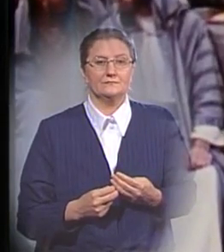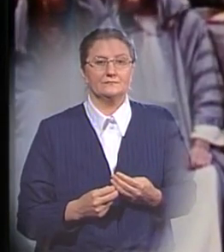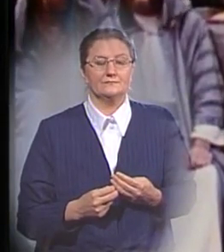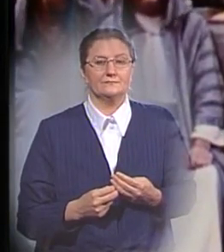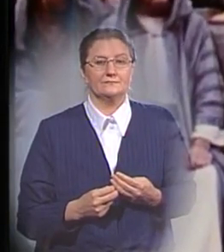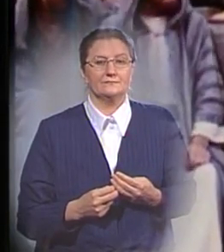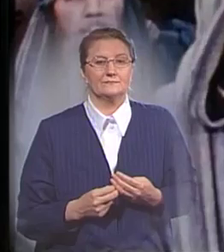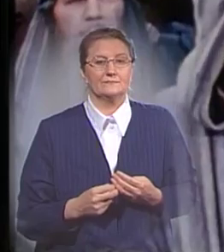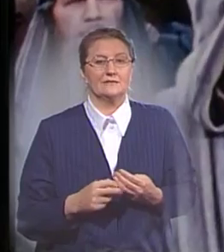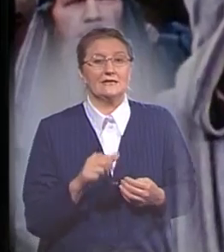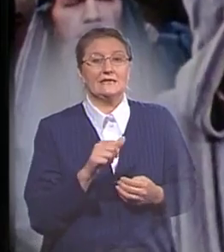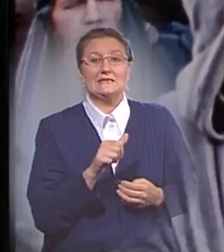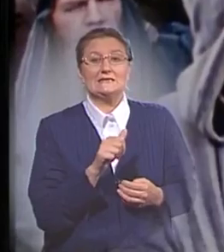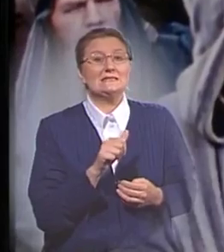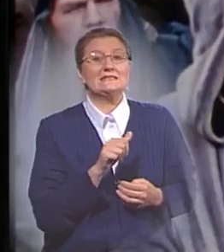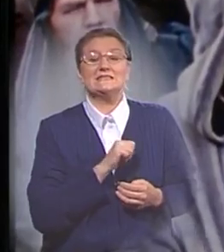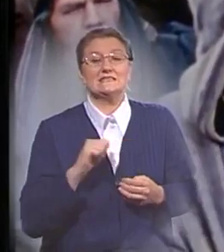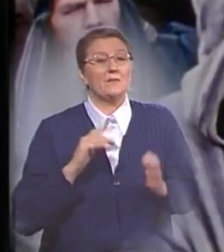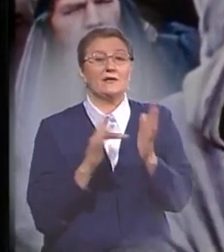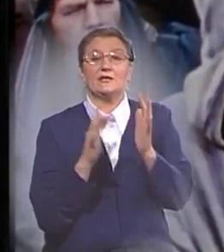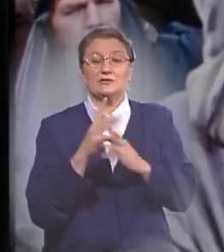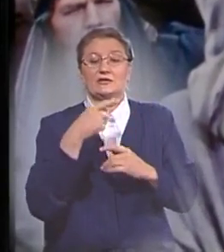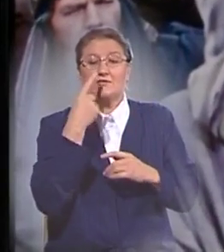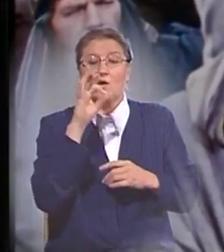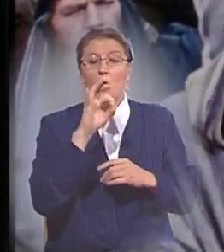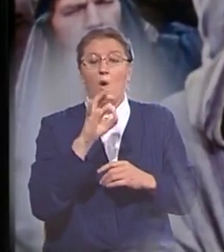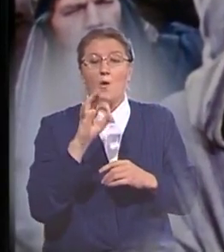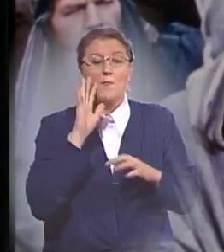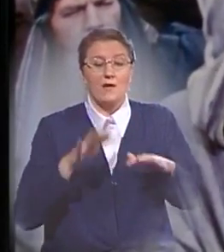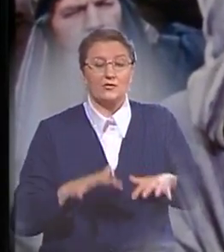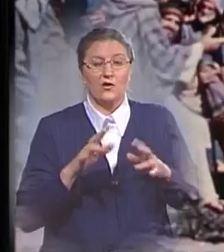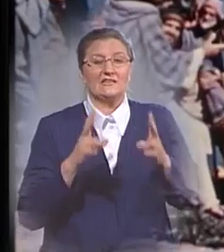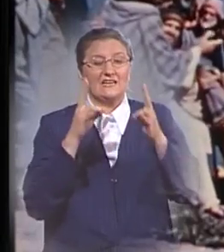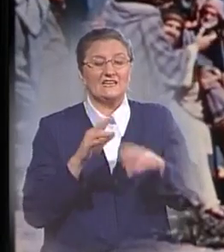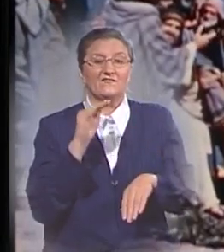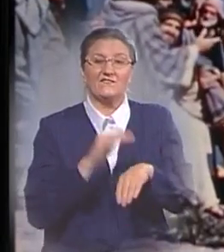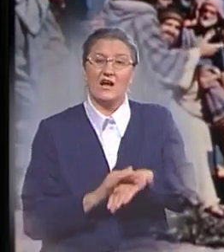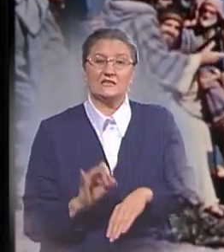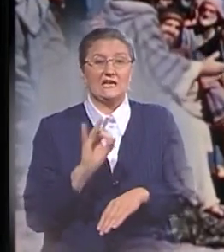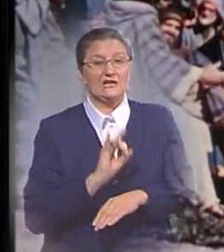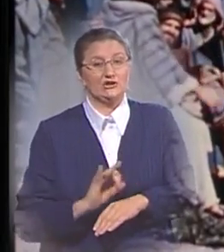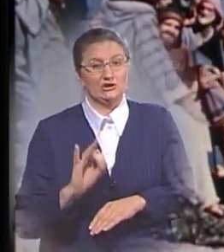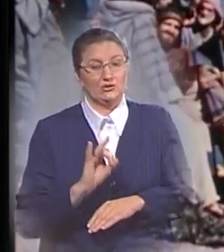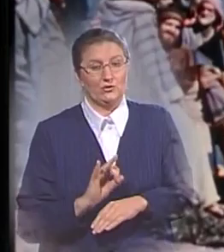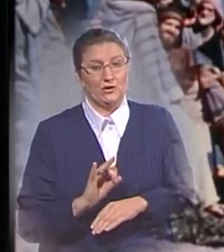Сам Иисус отзывался о потопе как о трагическом факте истории. Он произнес